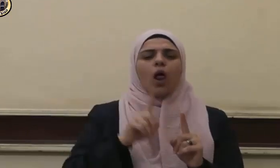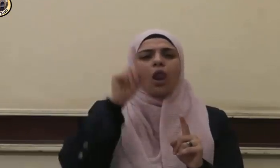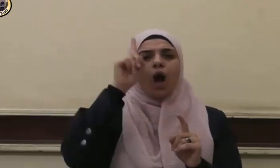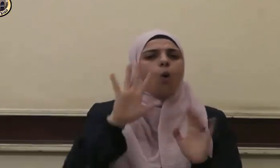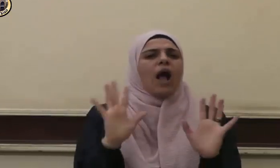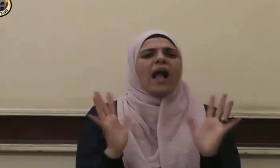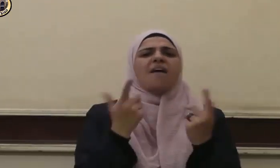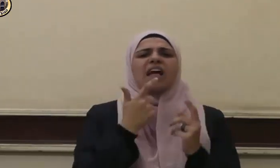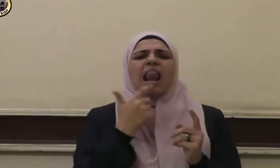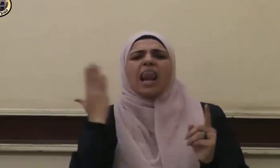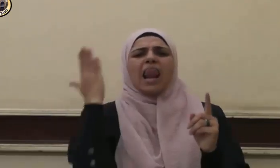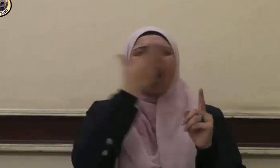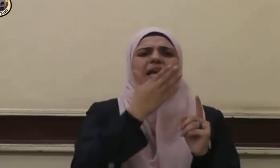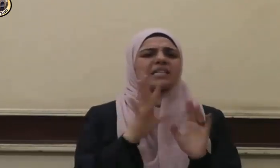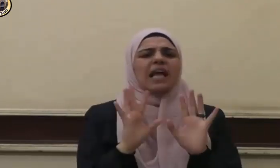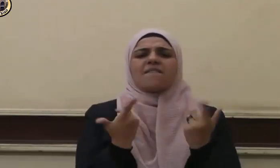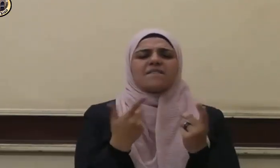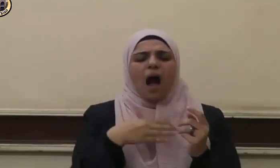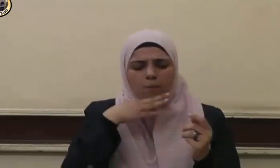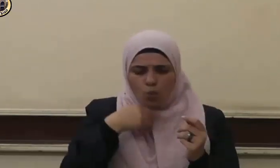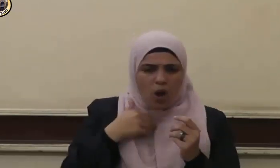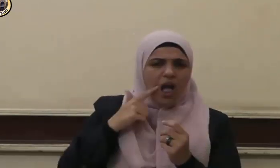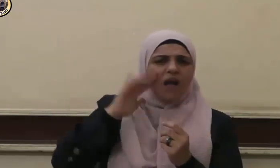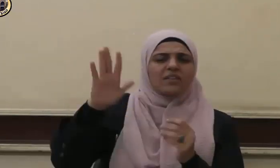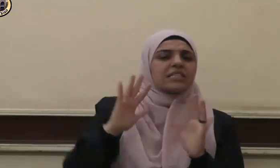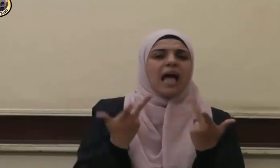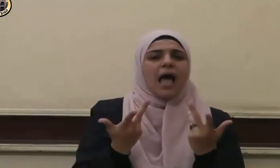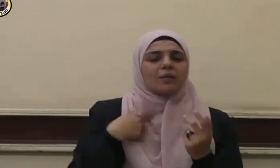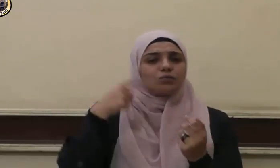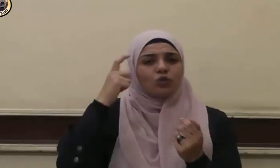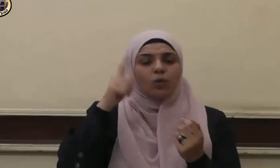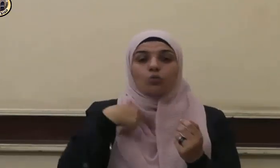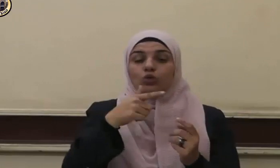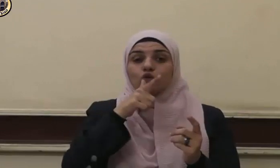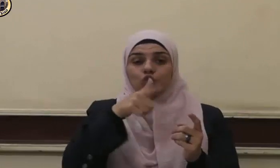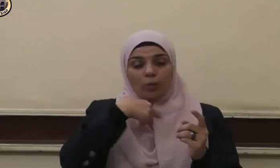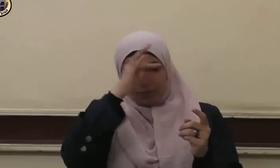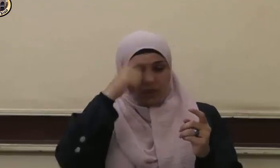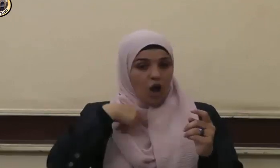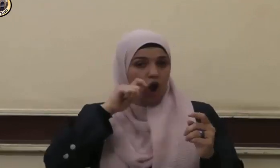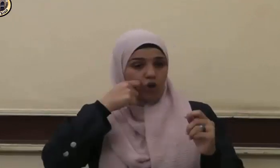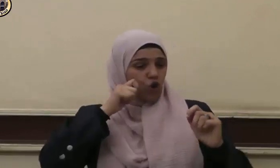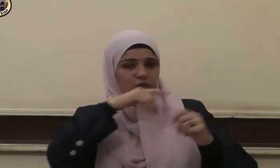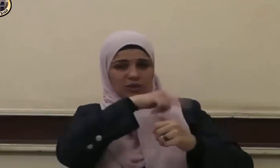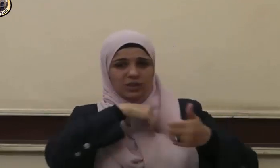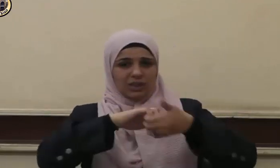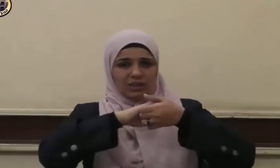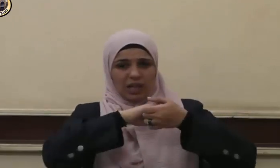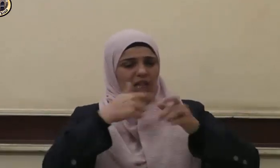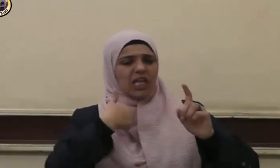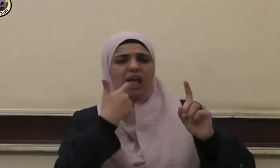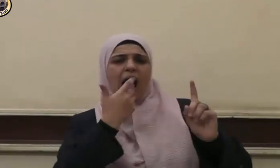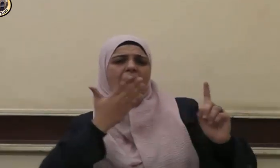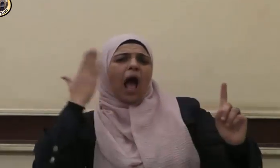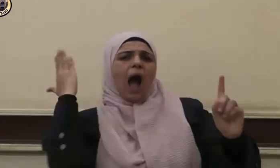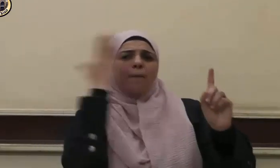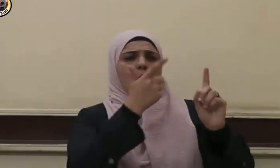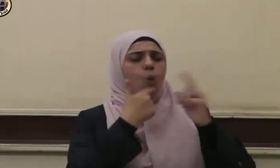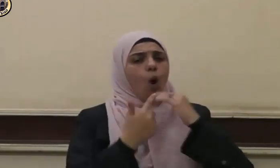وكيف يلعن الرجل أبويه قال يسب الرجل الرجل فيسب أباه